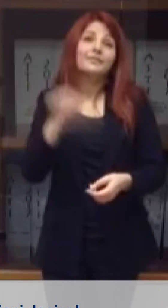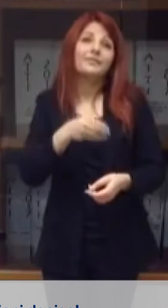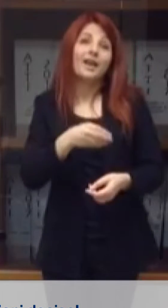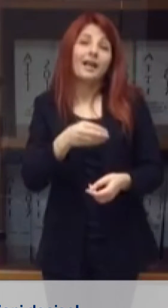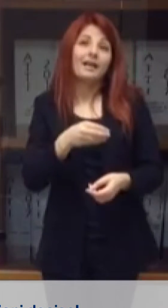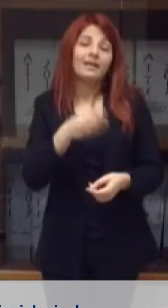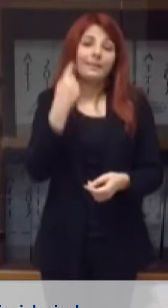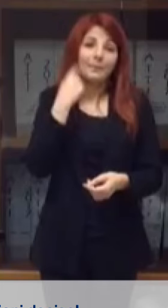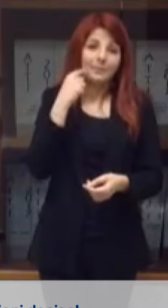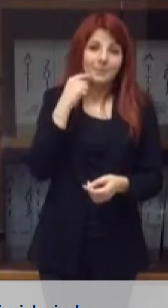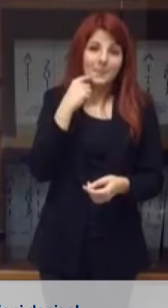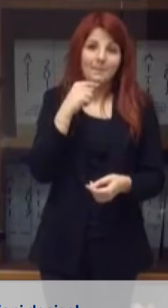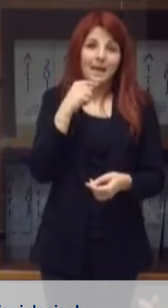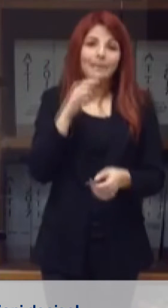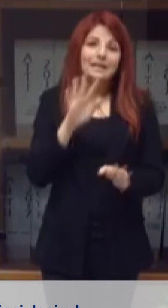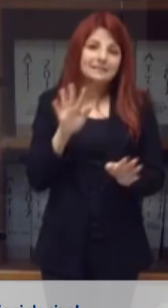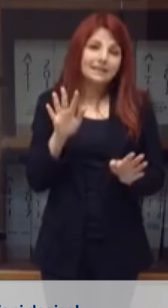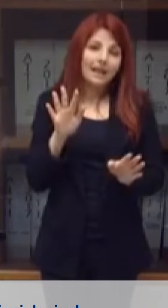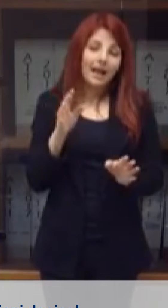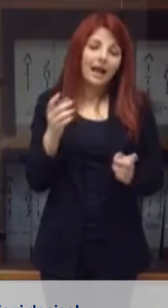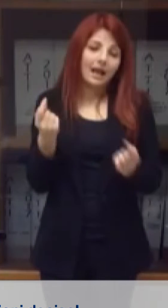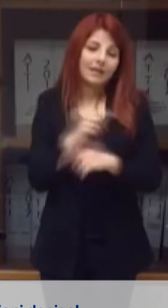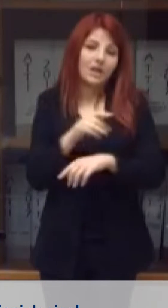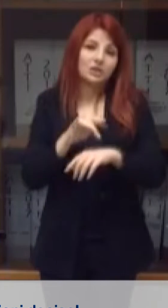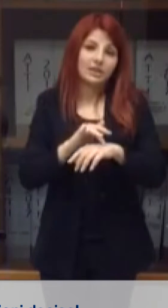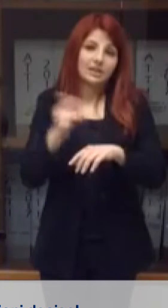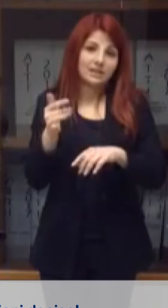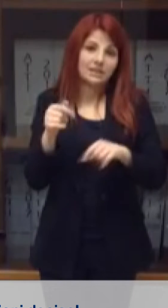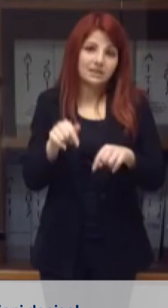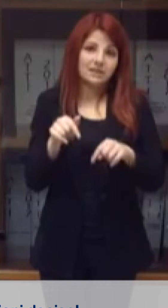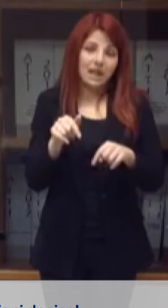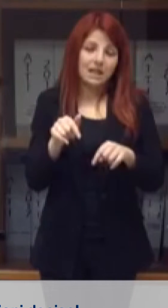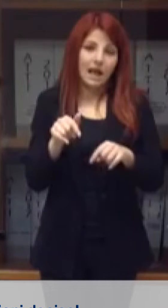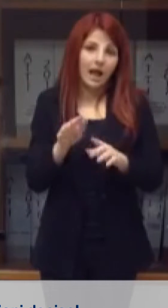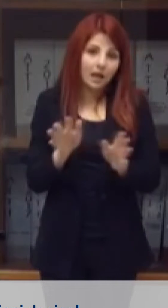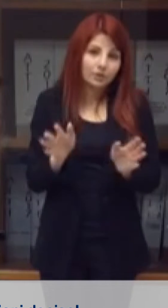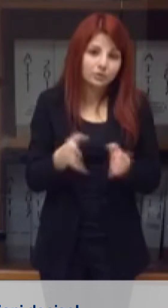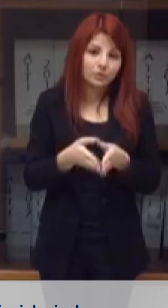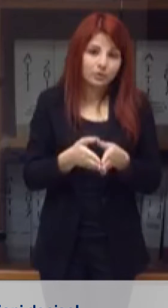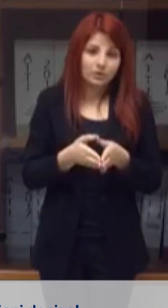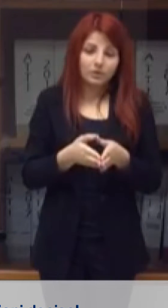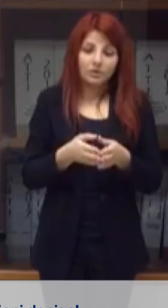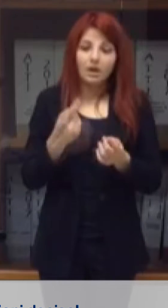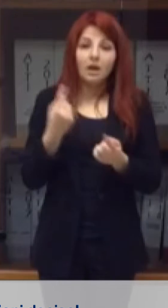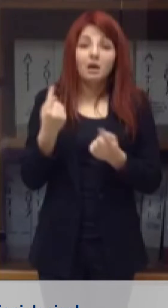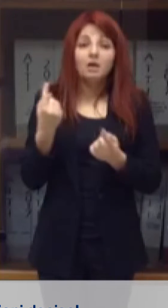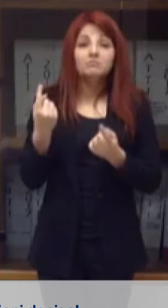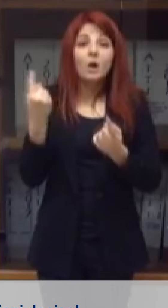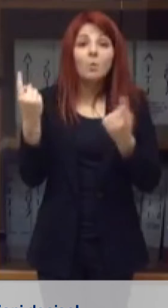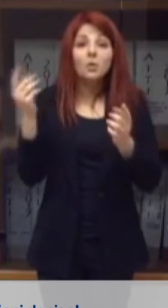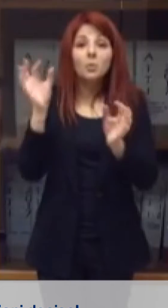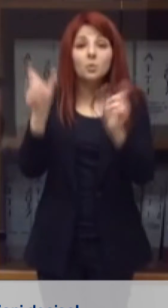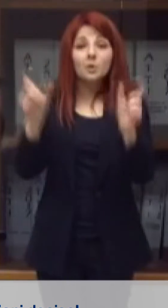rispetta il decreto firmato dal governo. Questa mattina intanto De Luca ha affermato di voler chiudere tutte le attività di Messina per tre settimane,